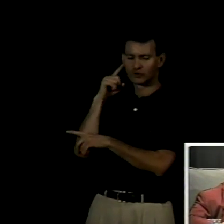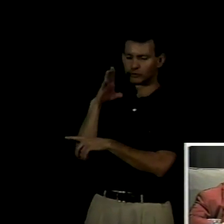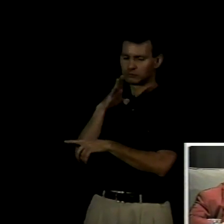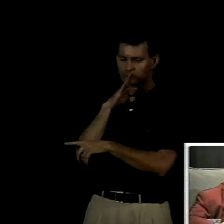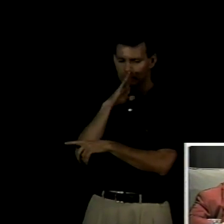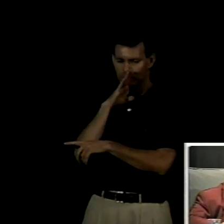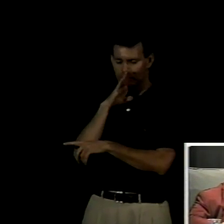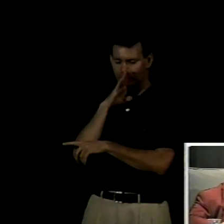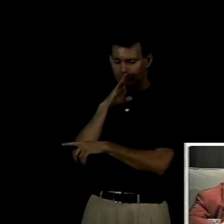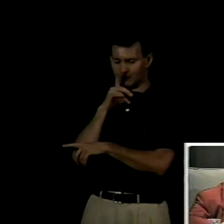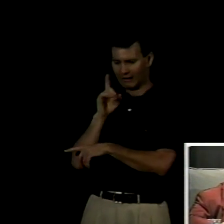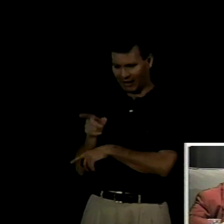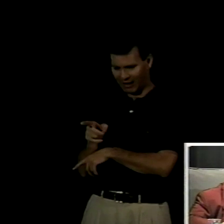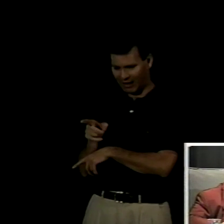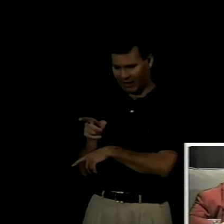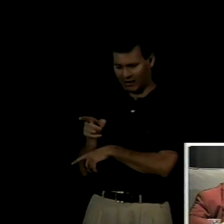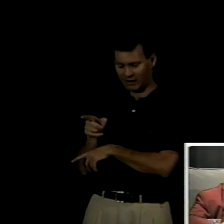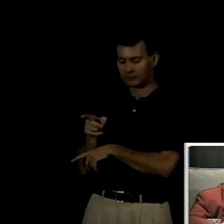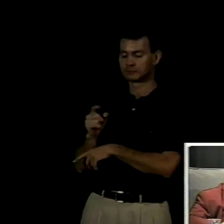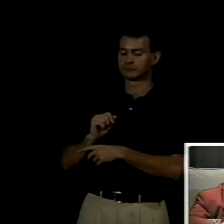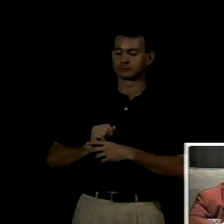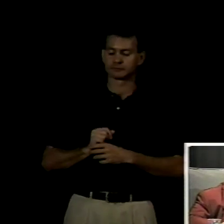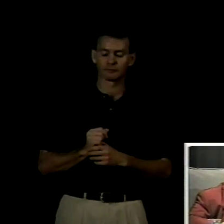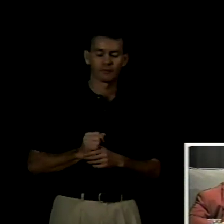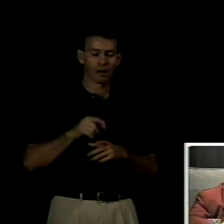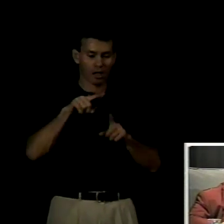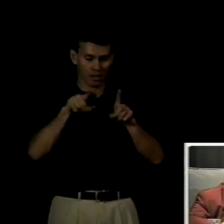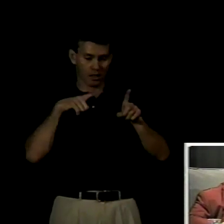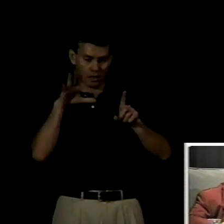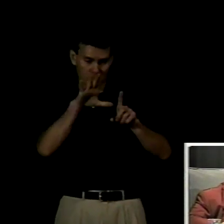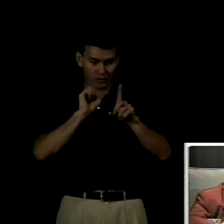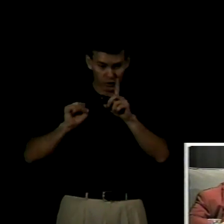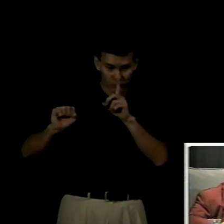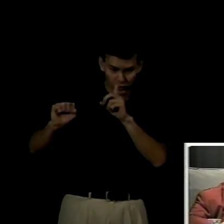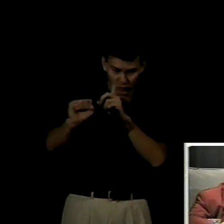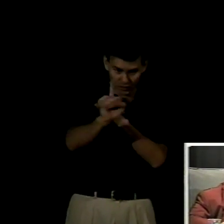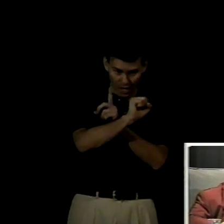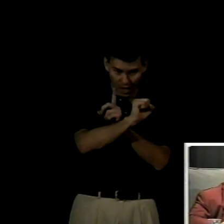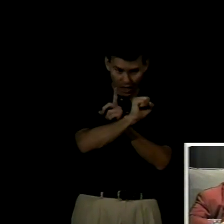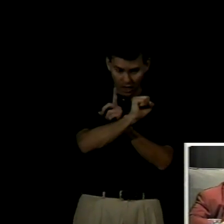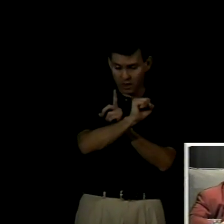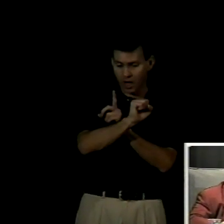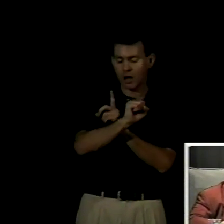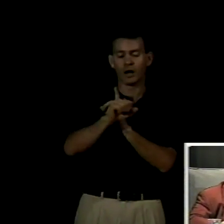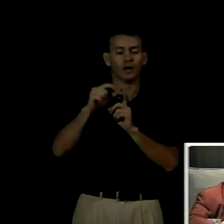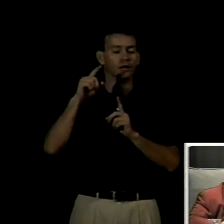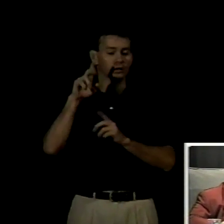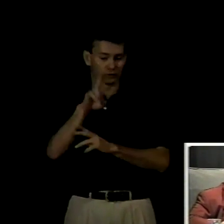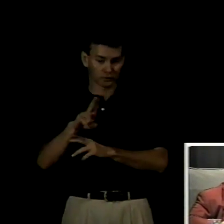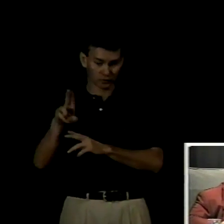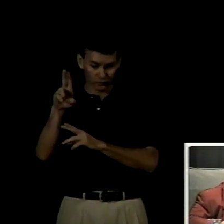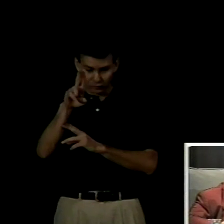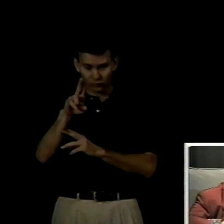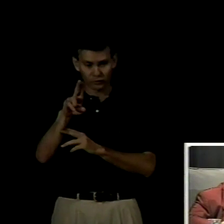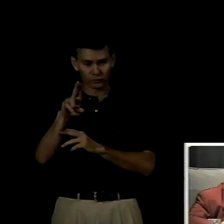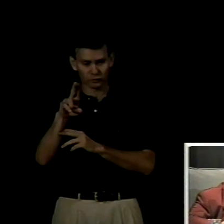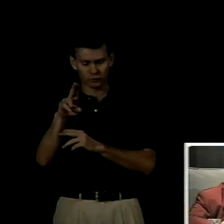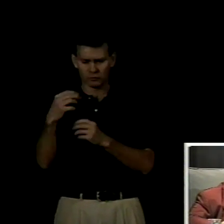lugar de dicha lengua en la sociedad uruguaya sino que afecta directamente al propio plan bilingüe entre otras cosas en